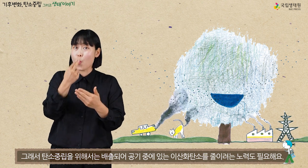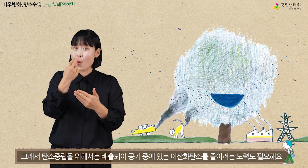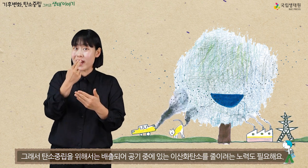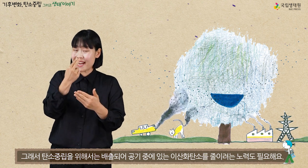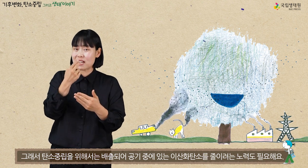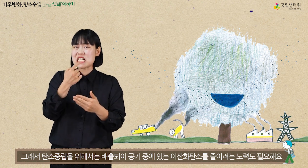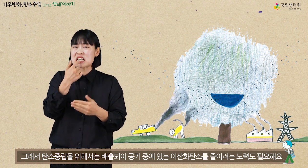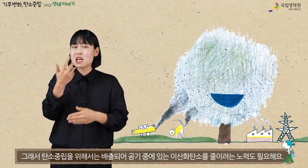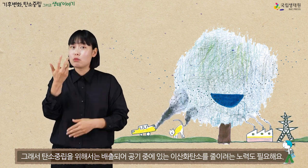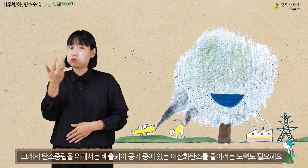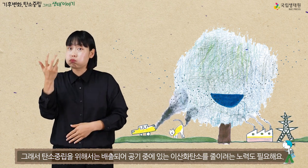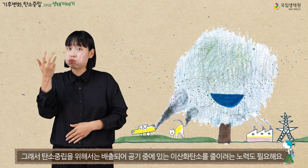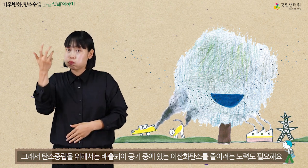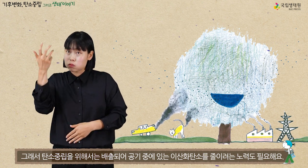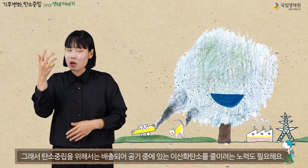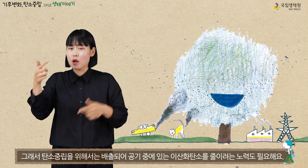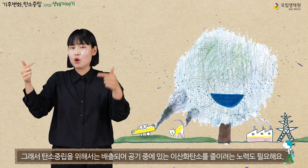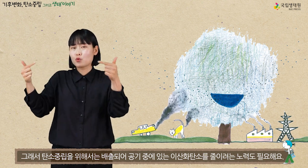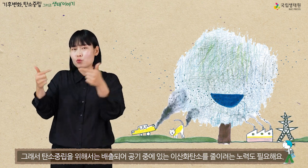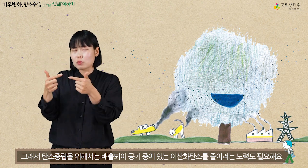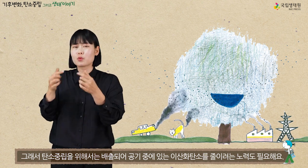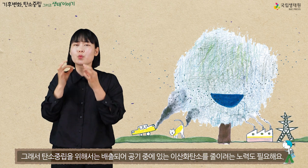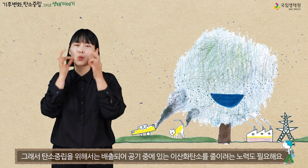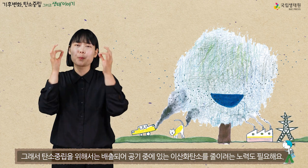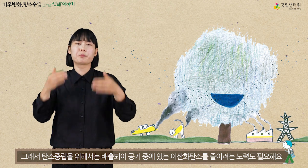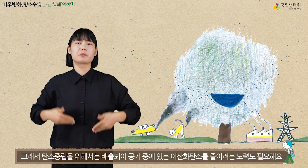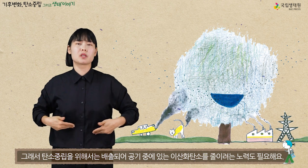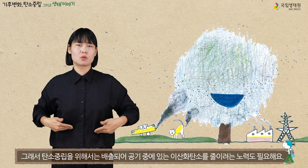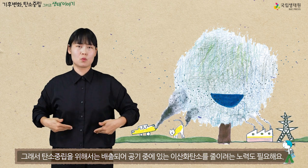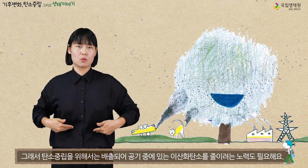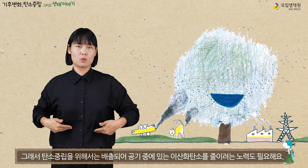이산화탄소를 줄이려는 노력도 필요해요.